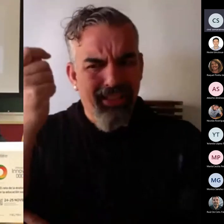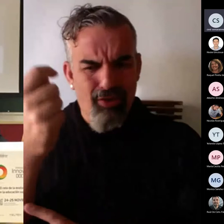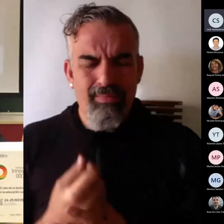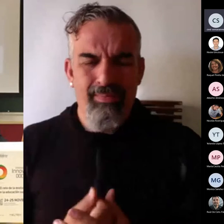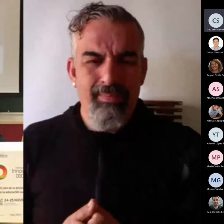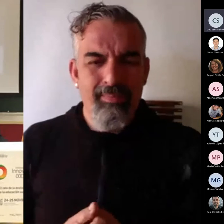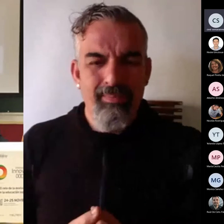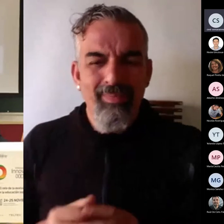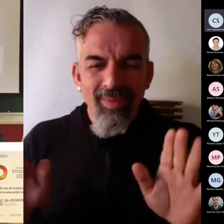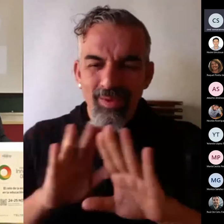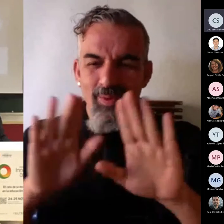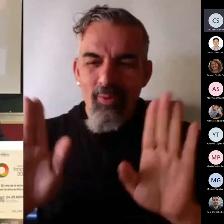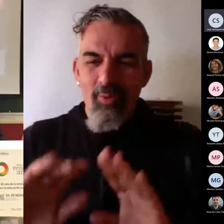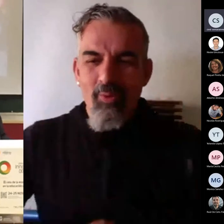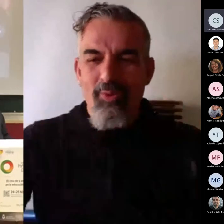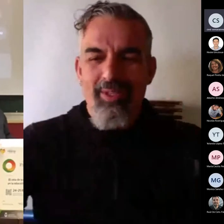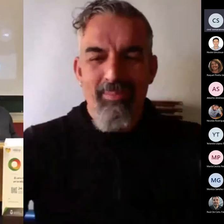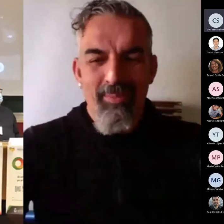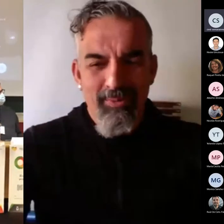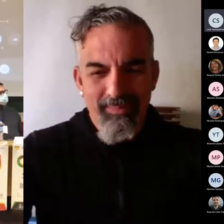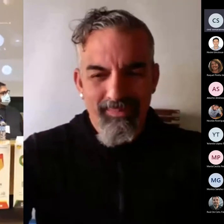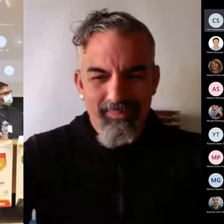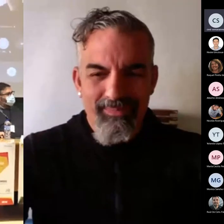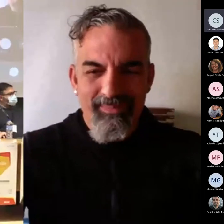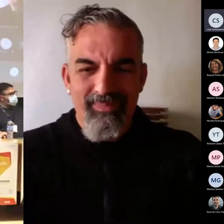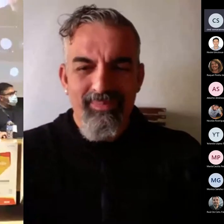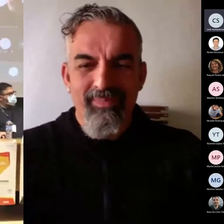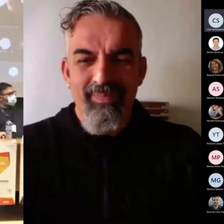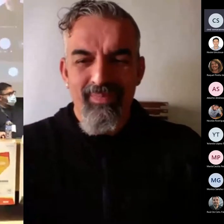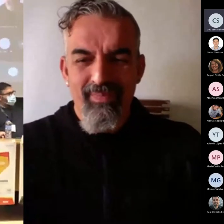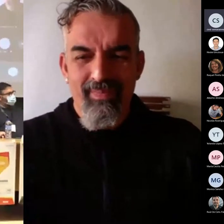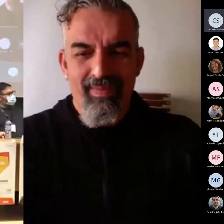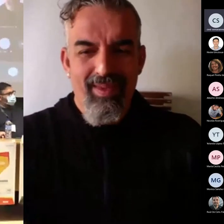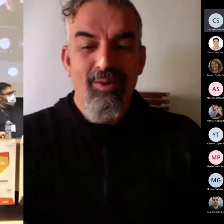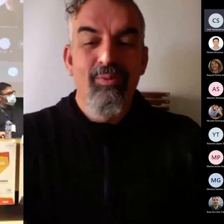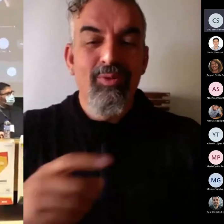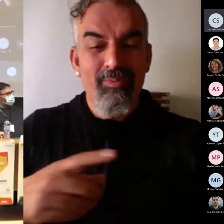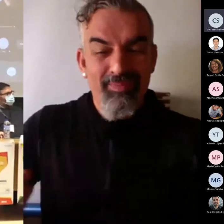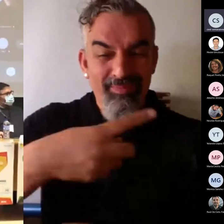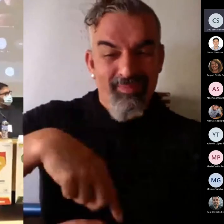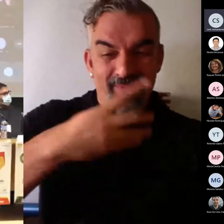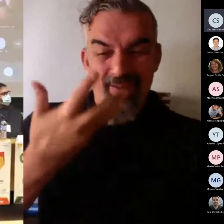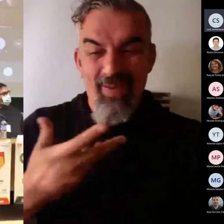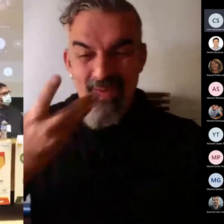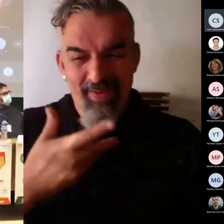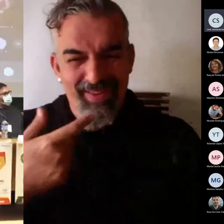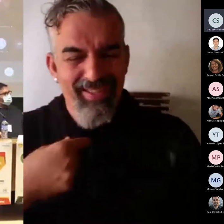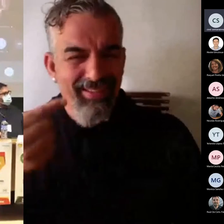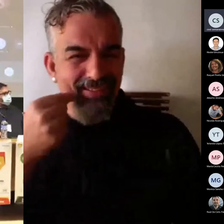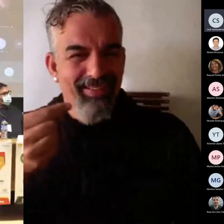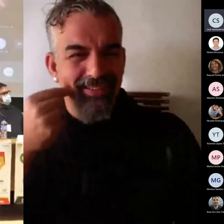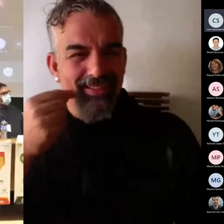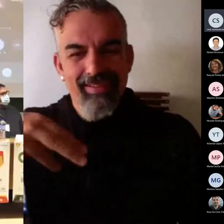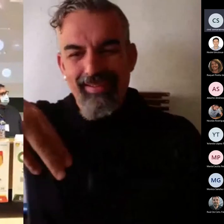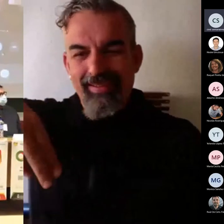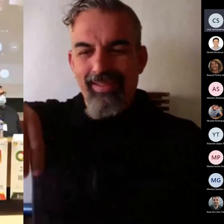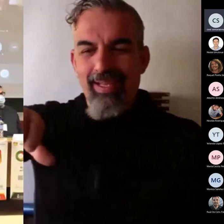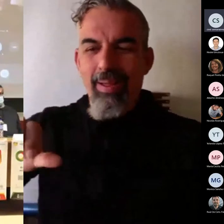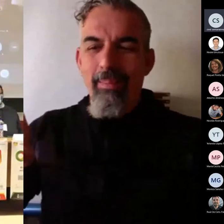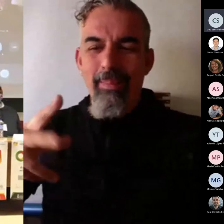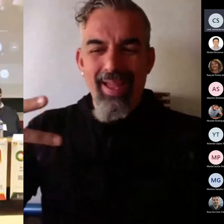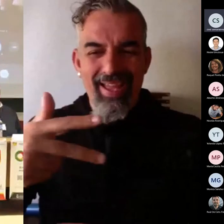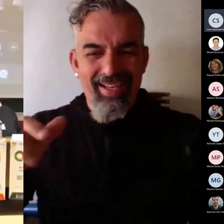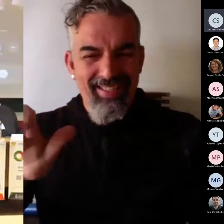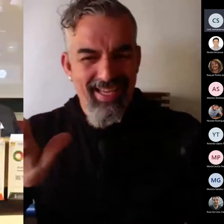Y por último, aunque los profesores de la casa seguro que ya todos la conocéis, tenemos aquí a Mercia, María Mercedes Martín Lepe,